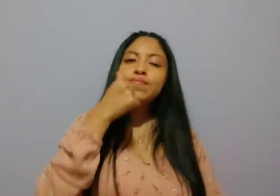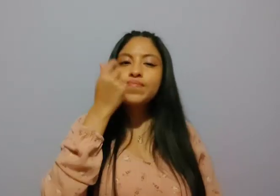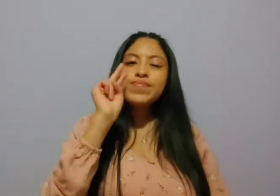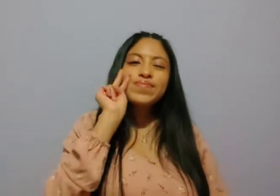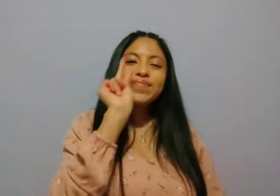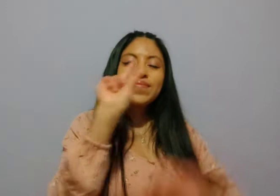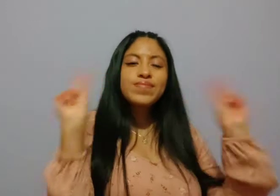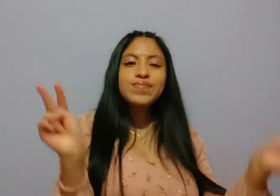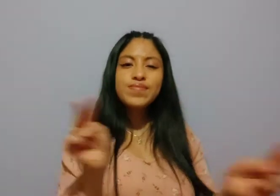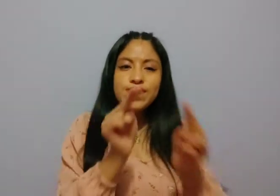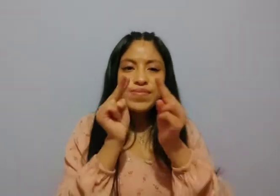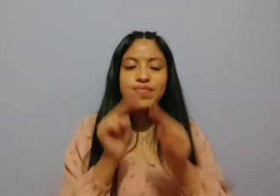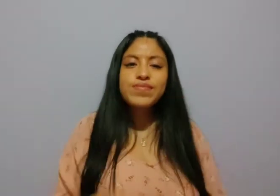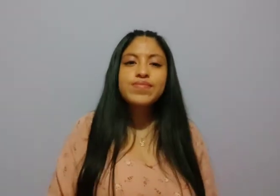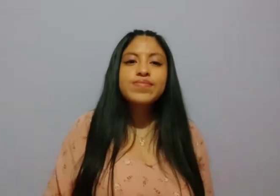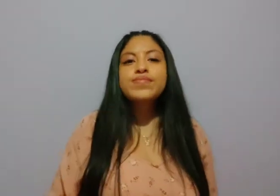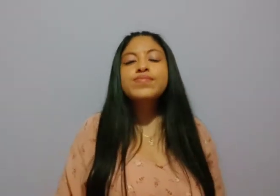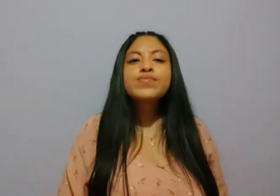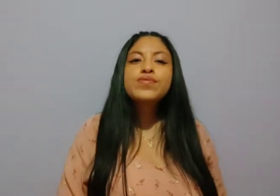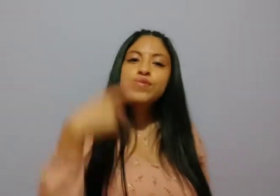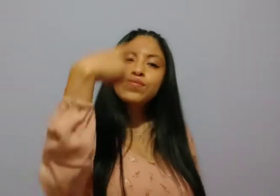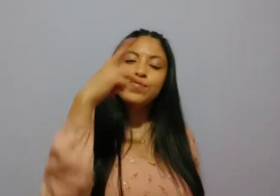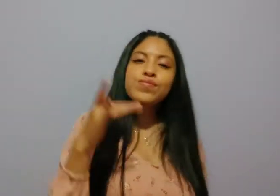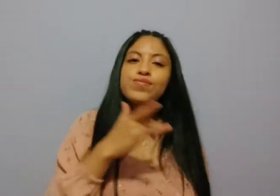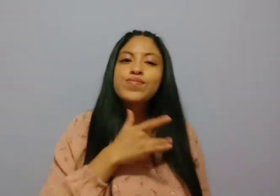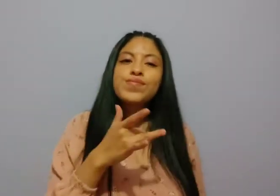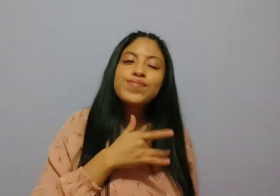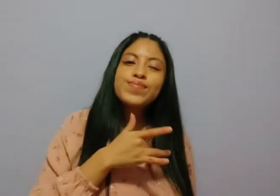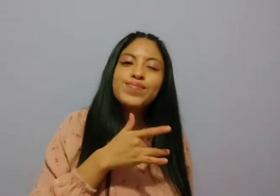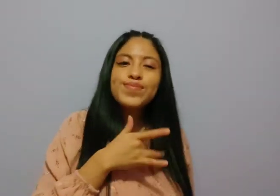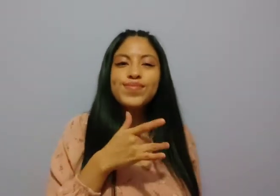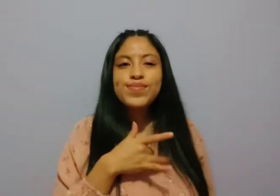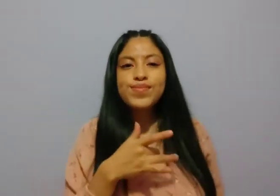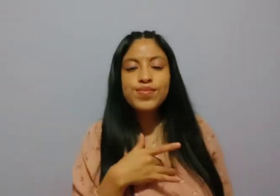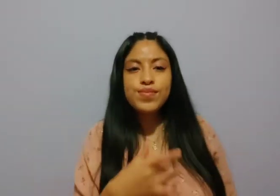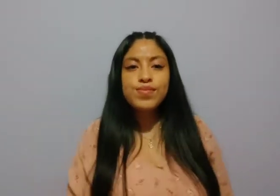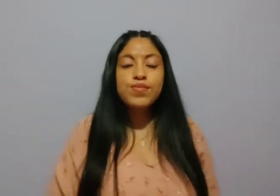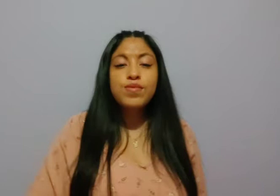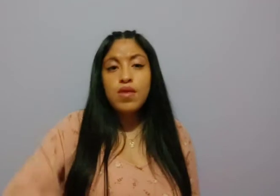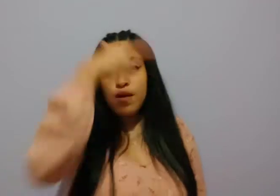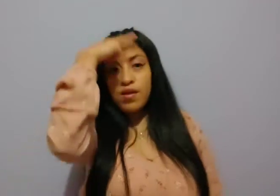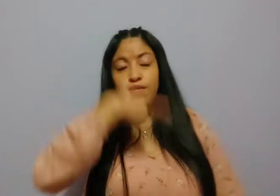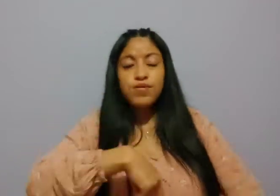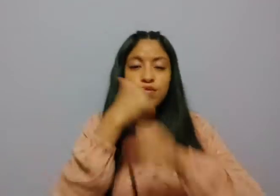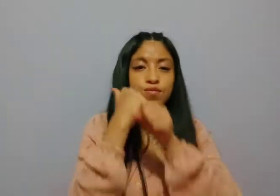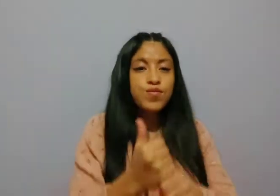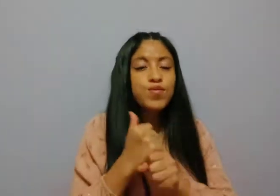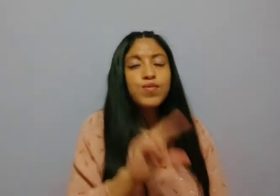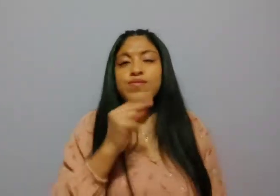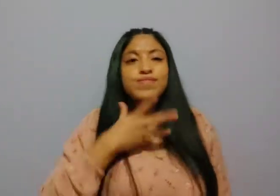solo quisiera ver tu corazón Ya de noche sufro, no